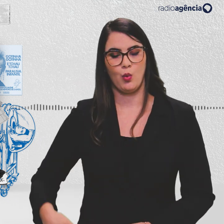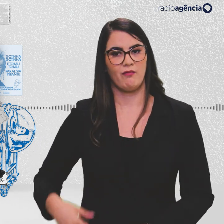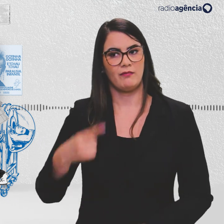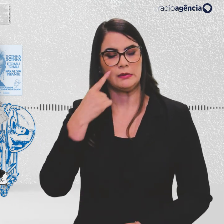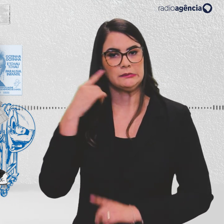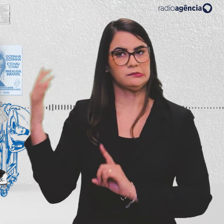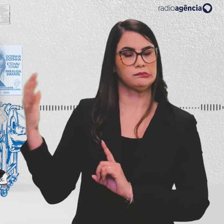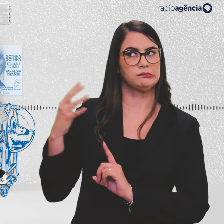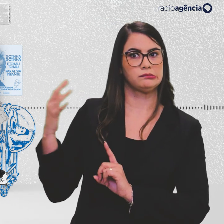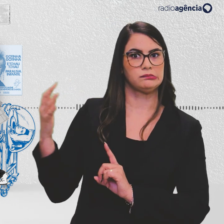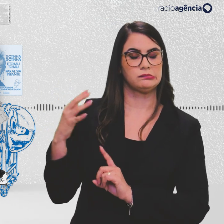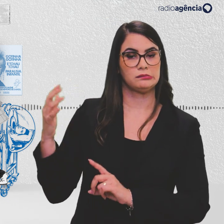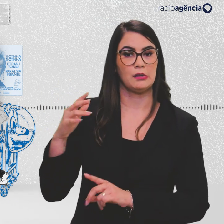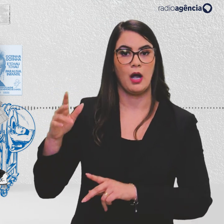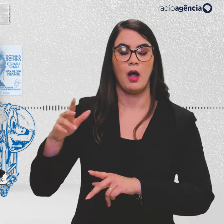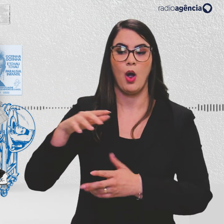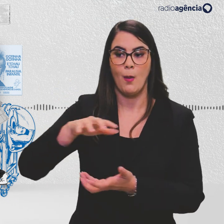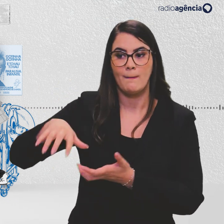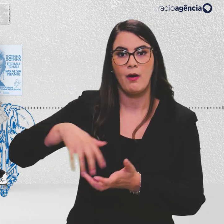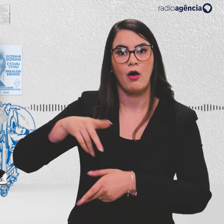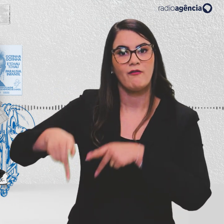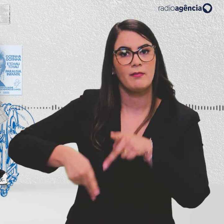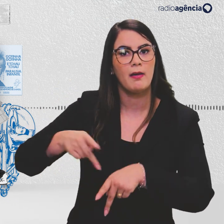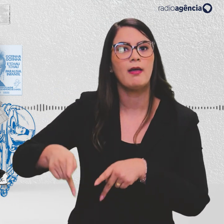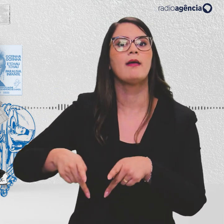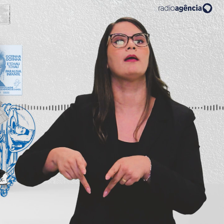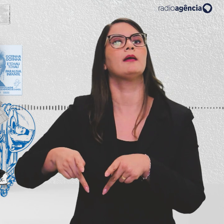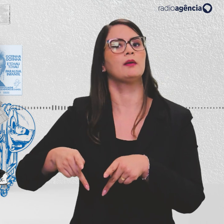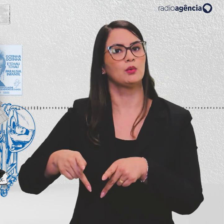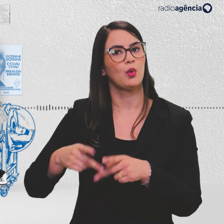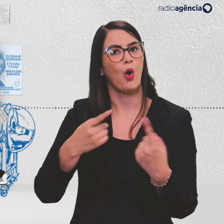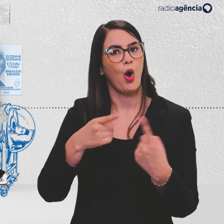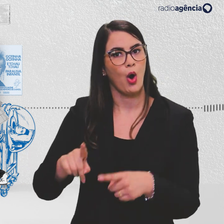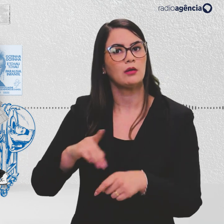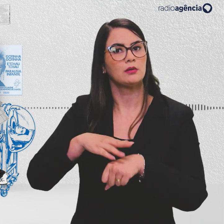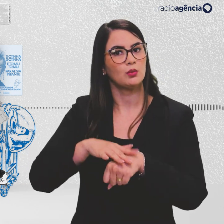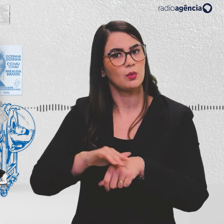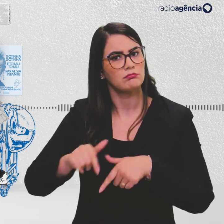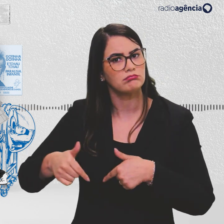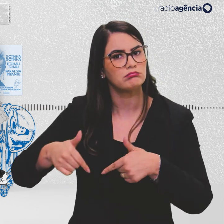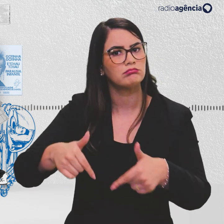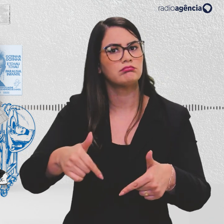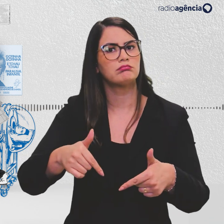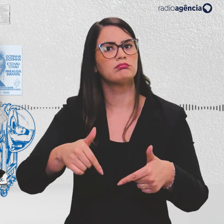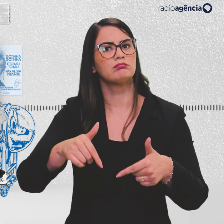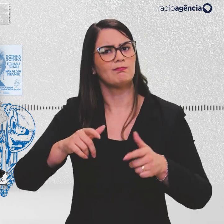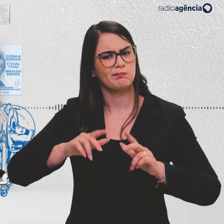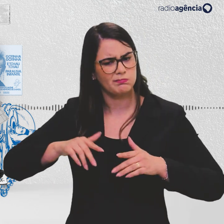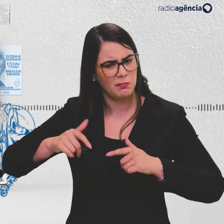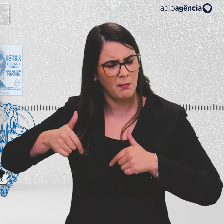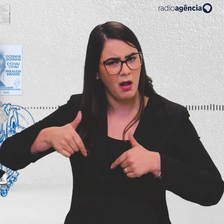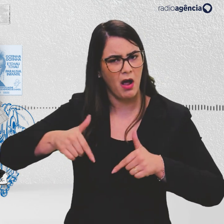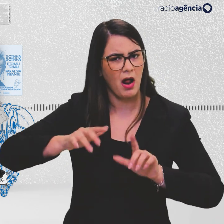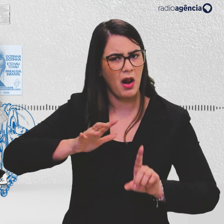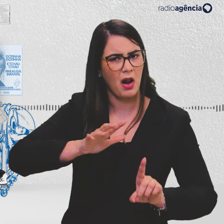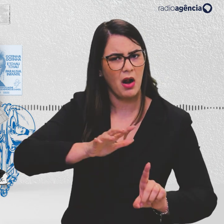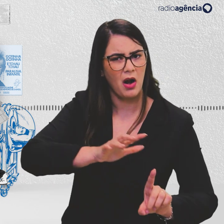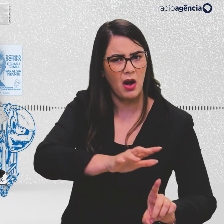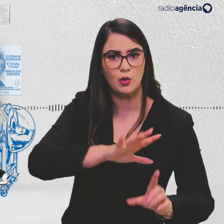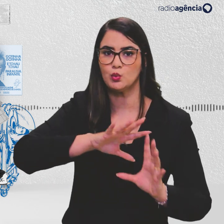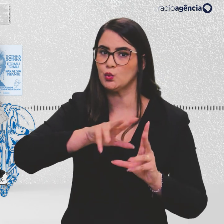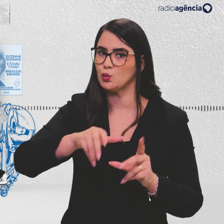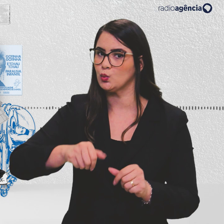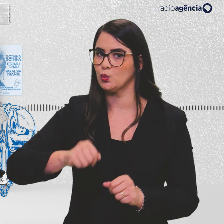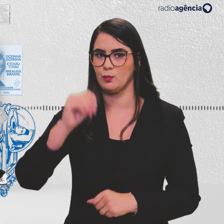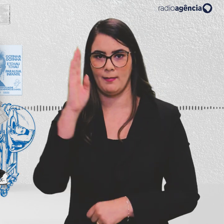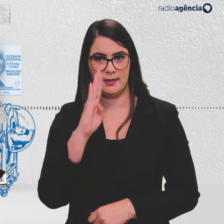pressionadas pelo movimento mundial de combate à doença e resolveram agir de maneira intensiva contra ela em todo o território